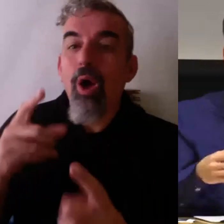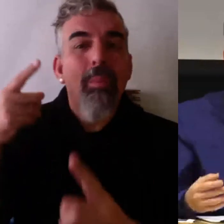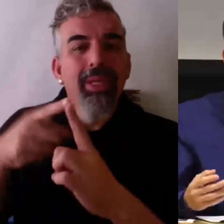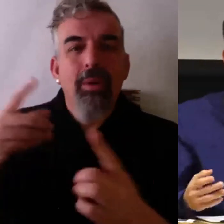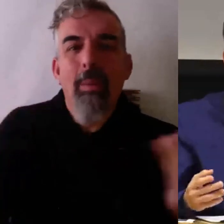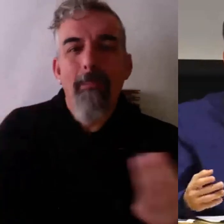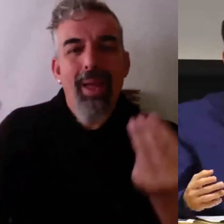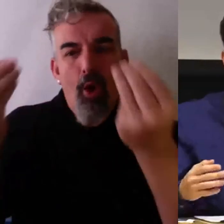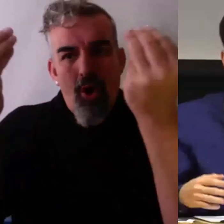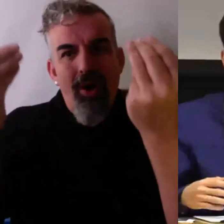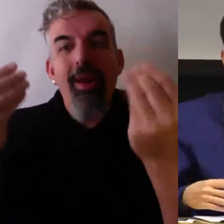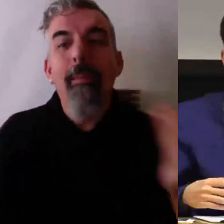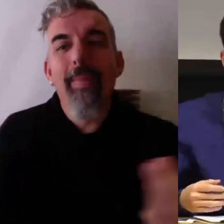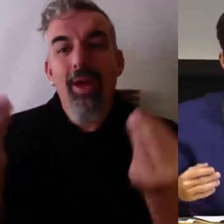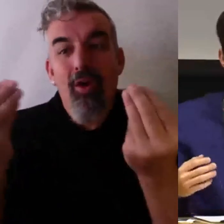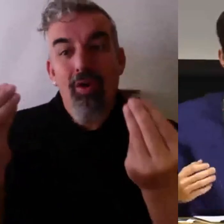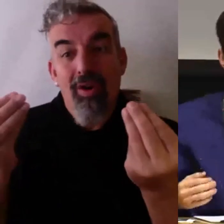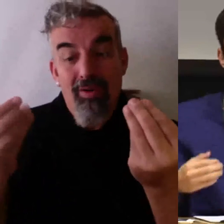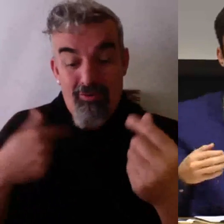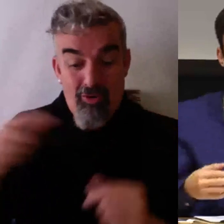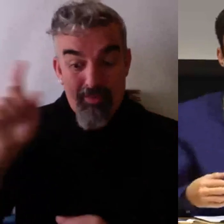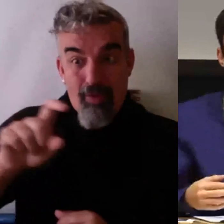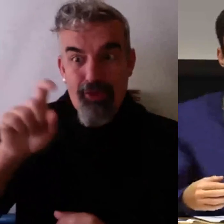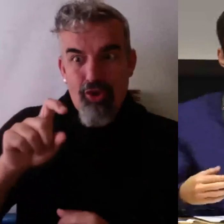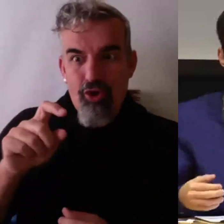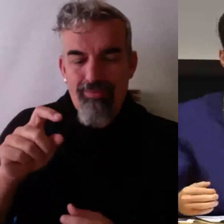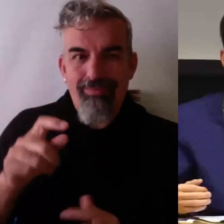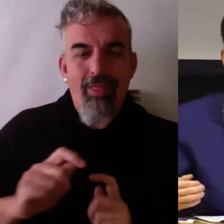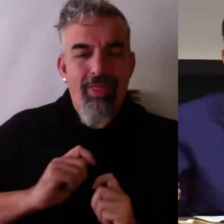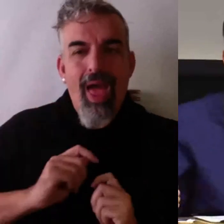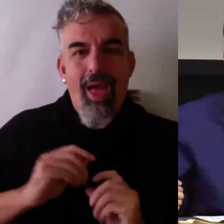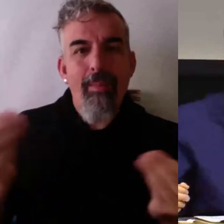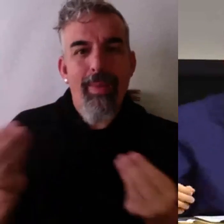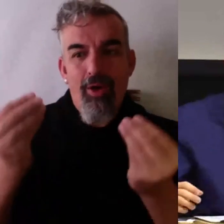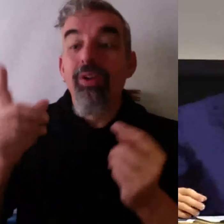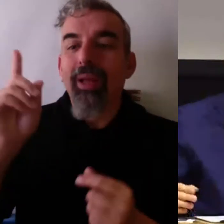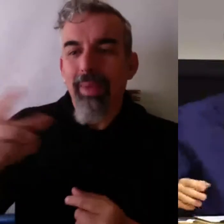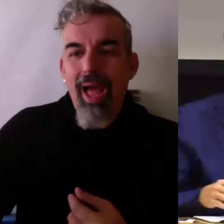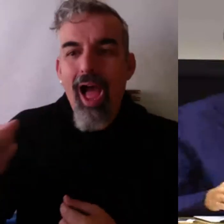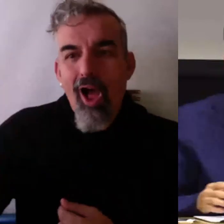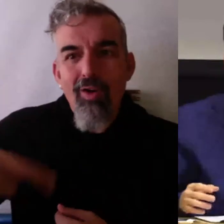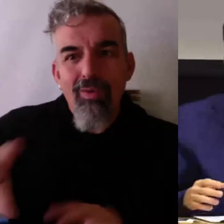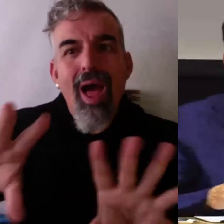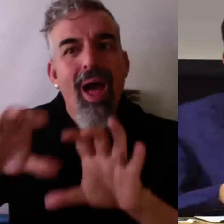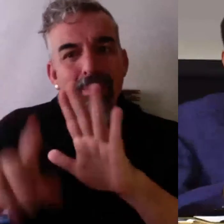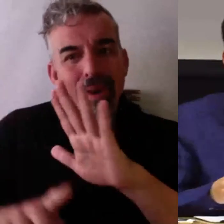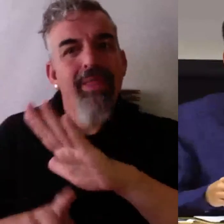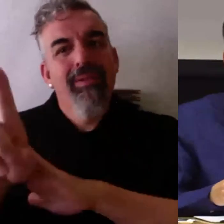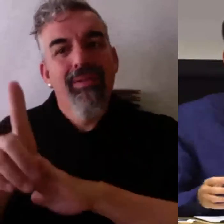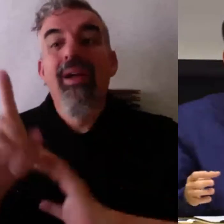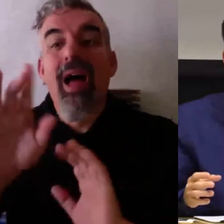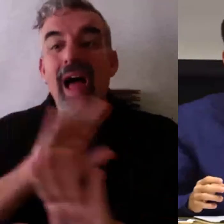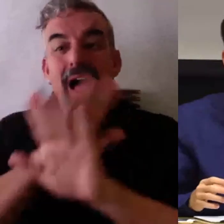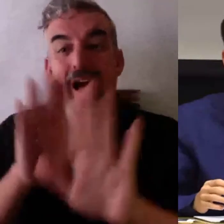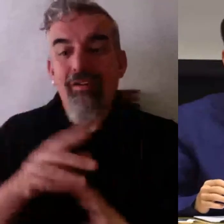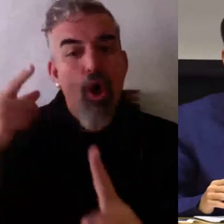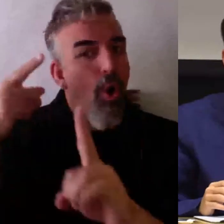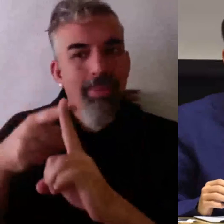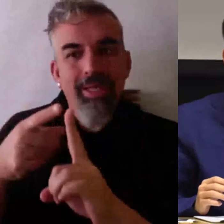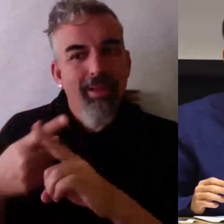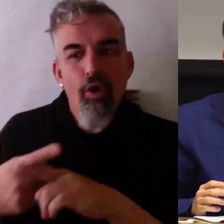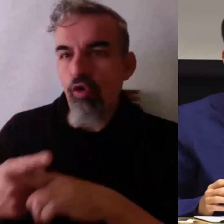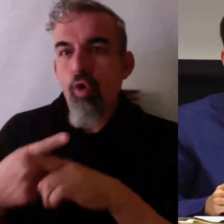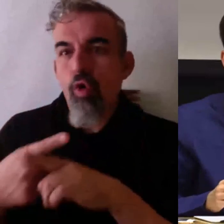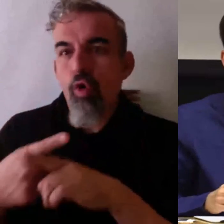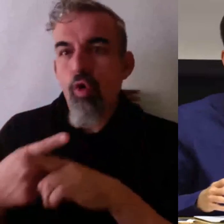tanto vosotros como para nuestra formación y nuestra evaluación? Que al final, yo creo que compartimos unos objetivos comunes